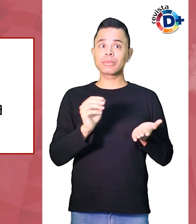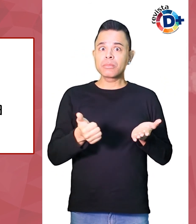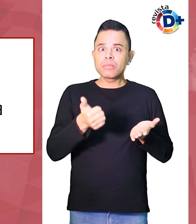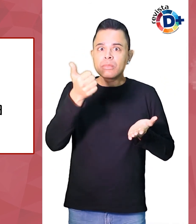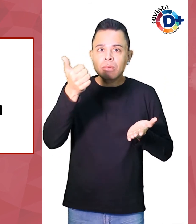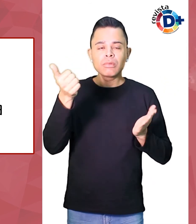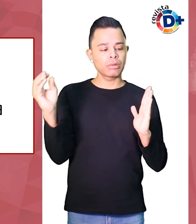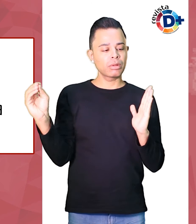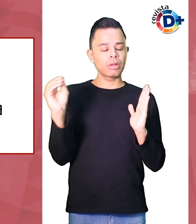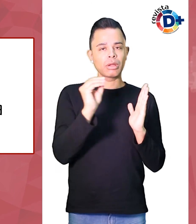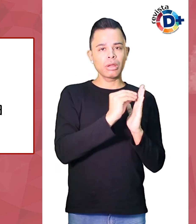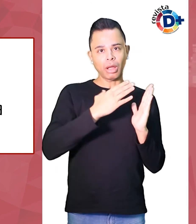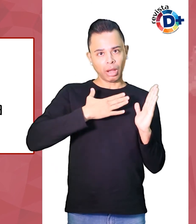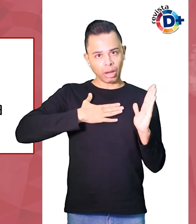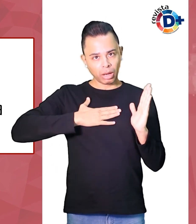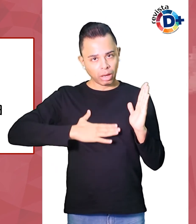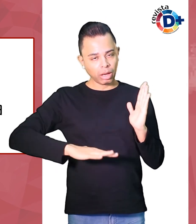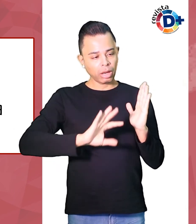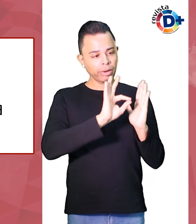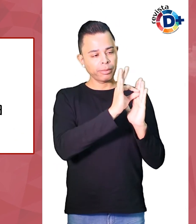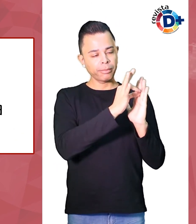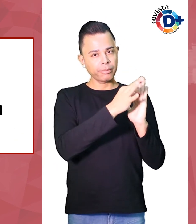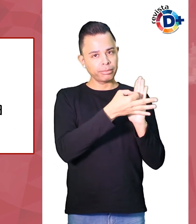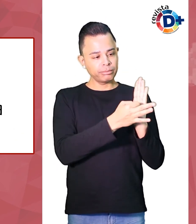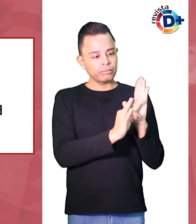quando forem utilizadas em outros momentos